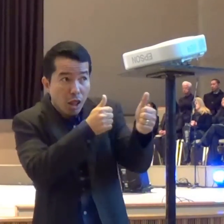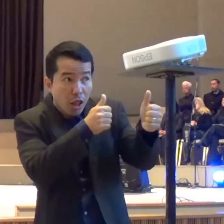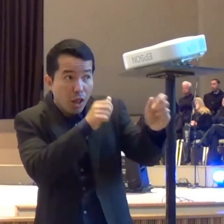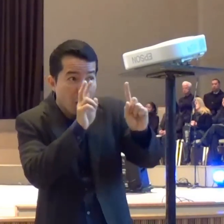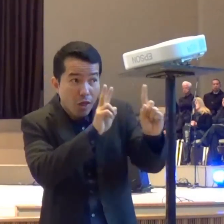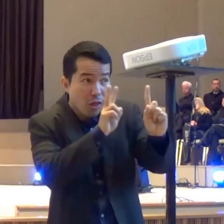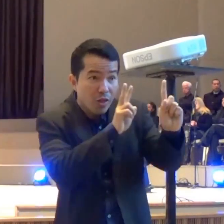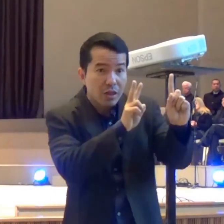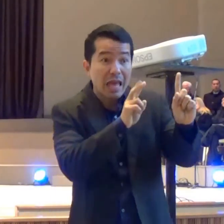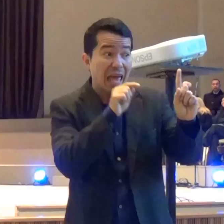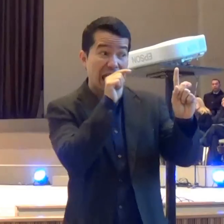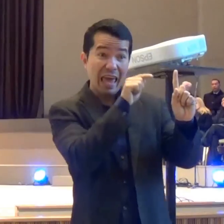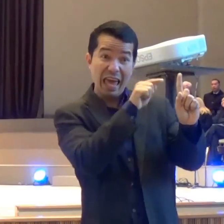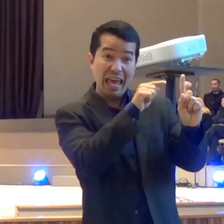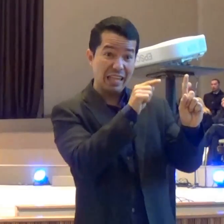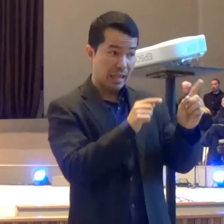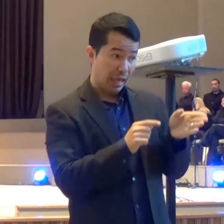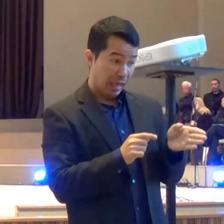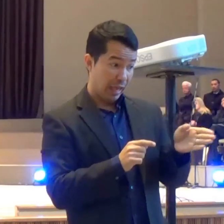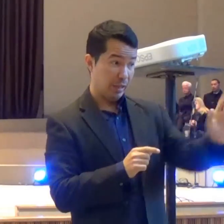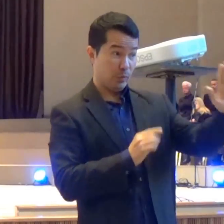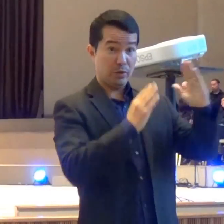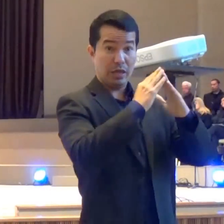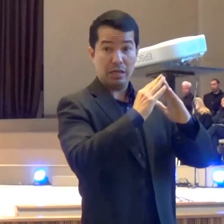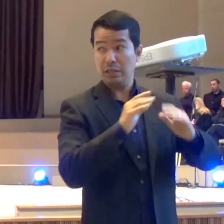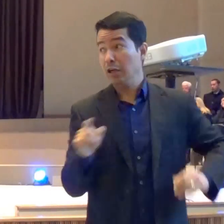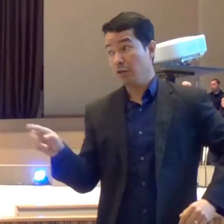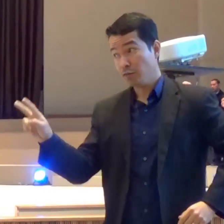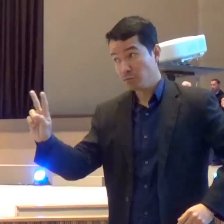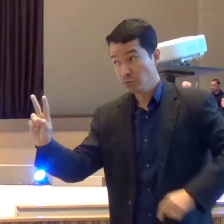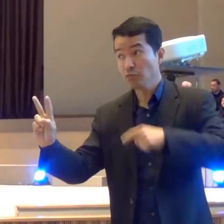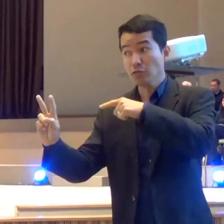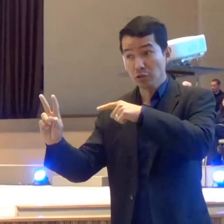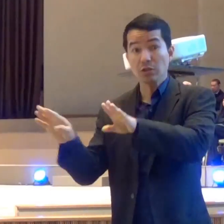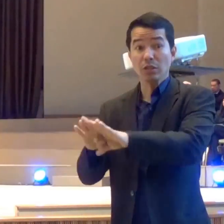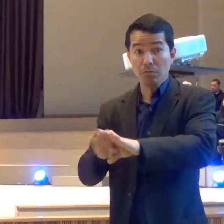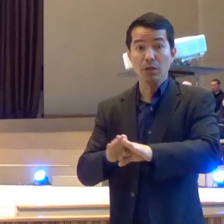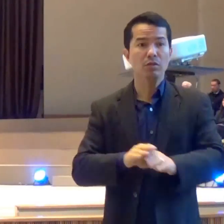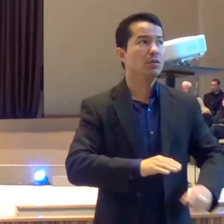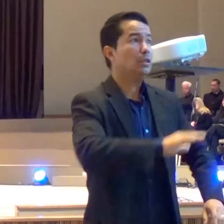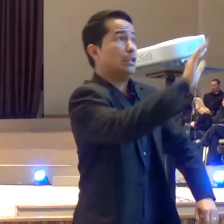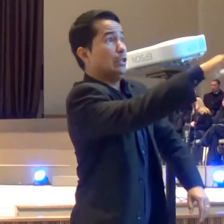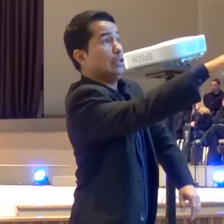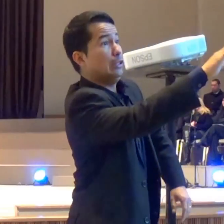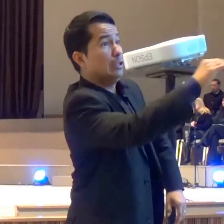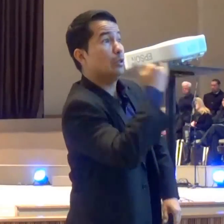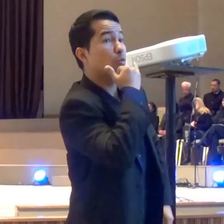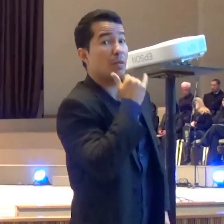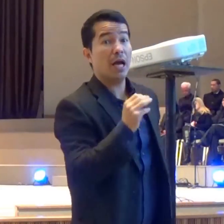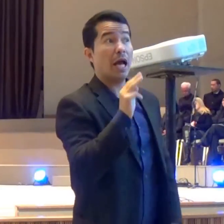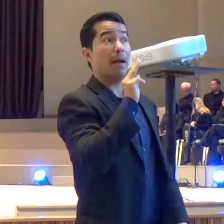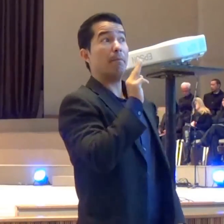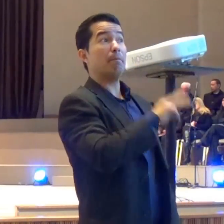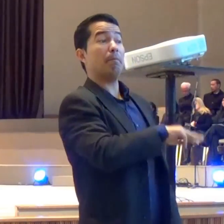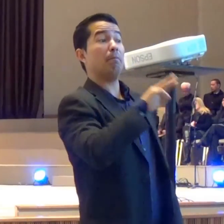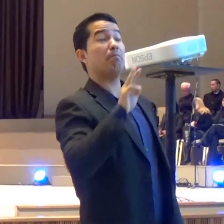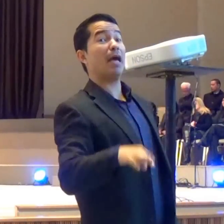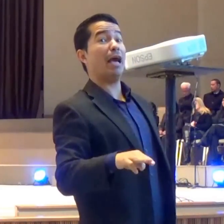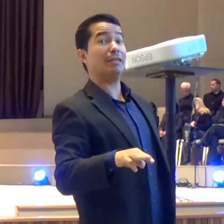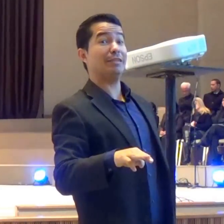Quando ele chegar na porta da casa dele Vocês vão lá e digam assim O mestre, o rabi, Jesus